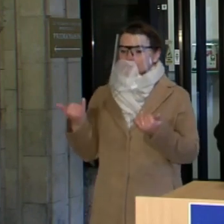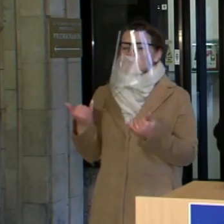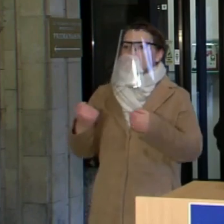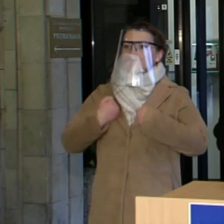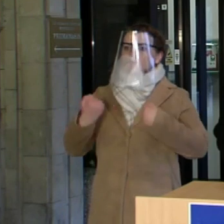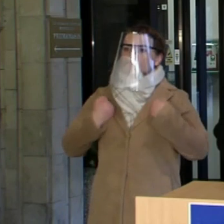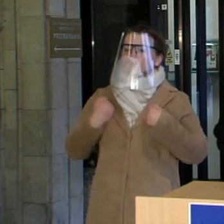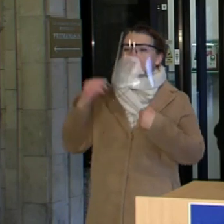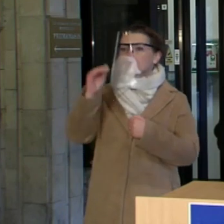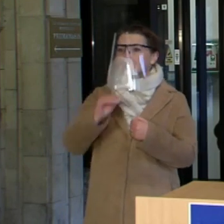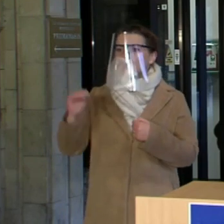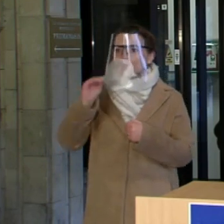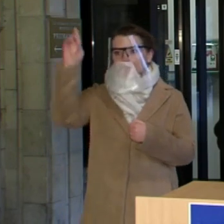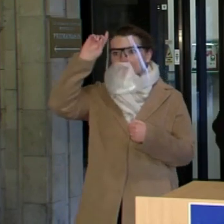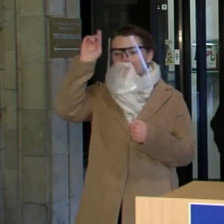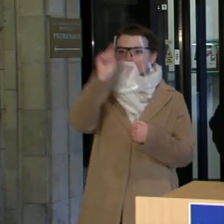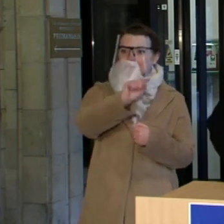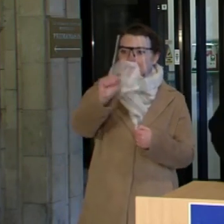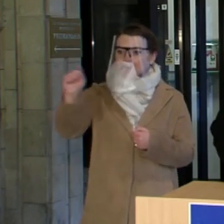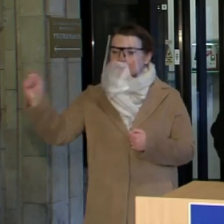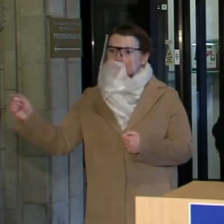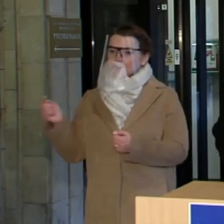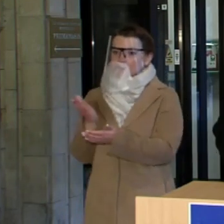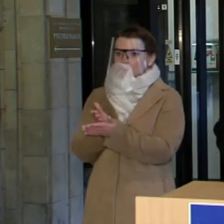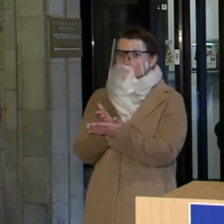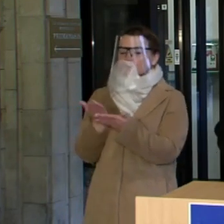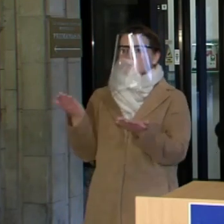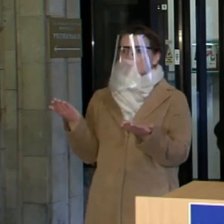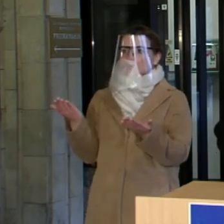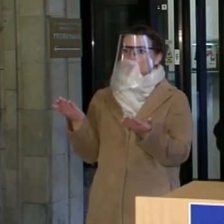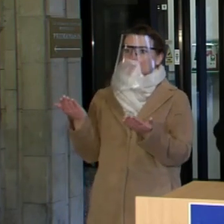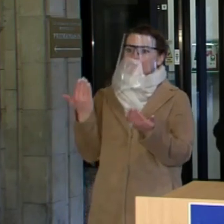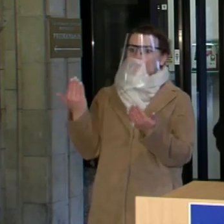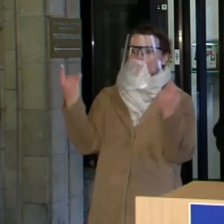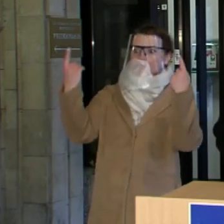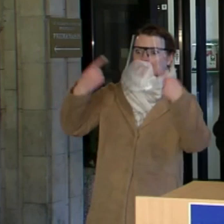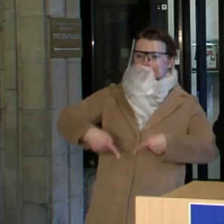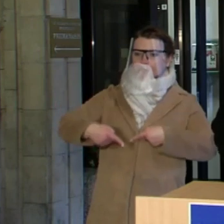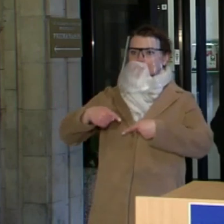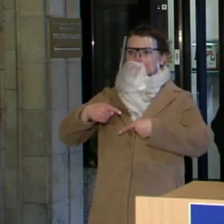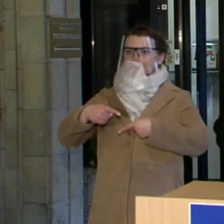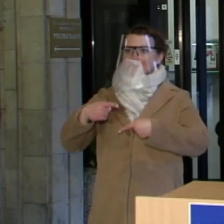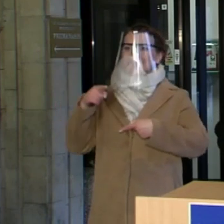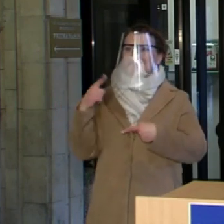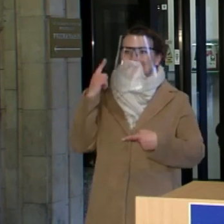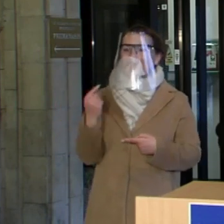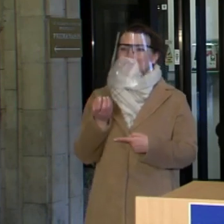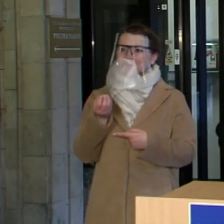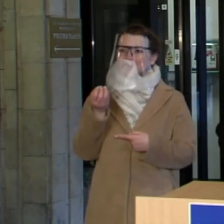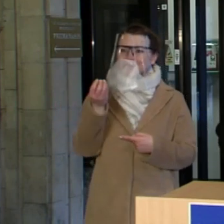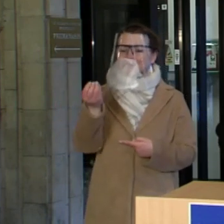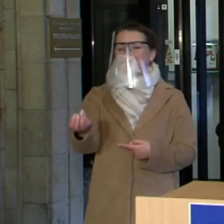ir kai kurios Europos valstybėse pasinaudojant krizinę situaciją, laimėti daugiau